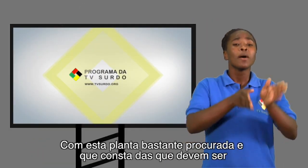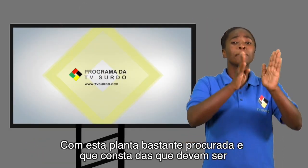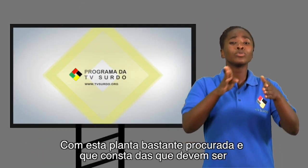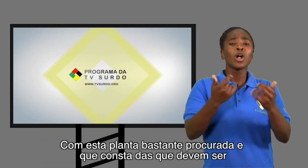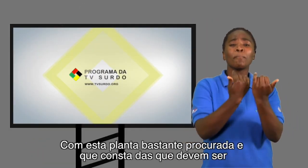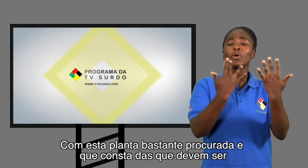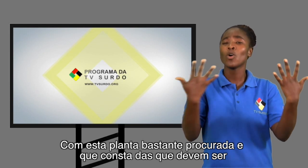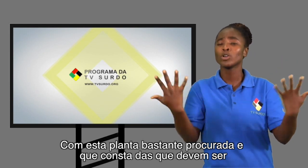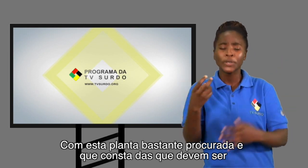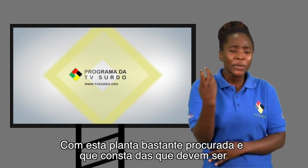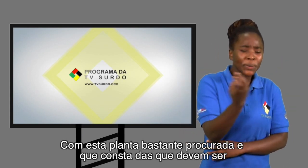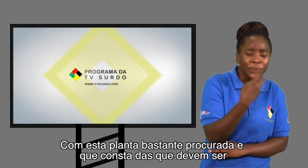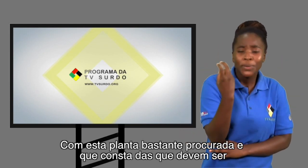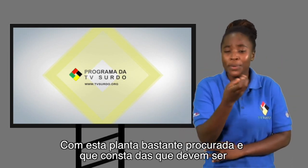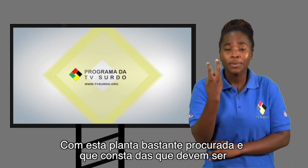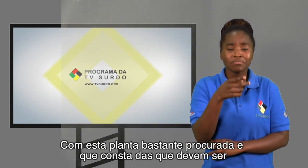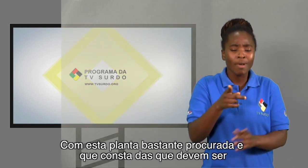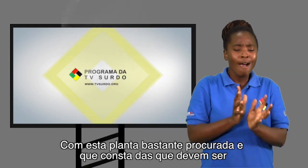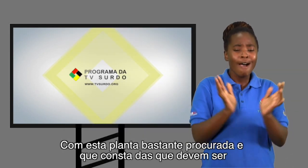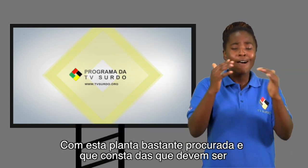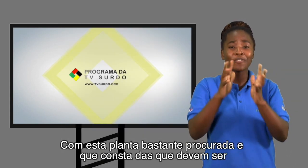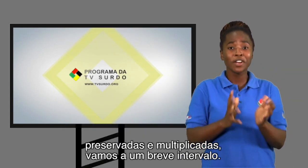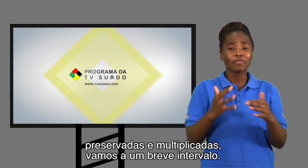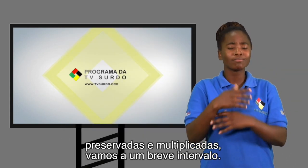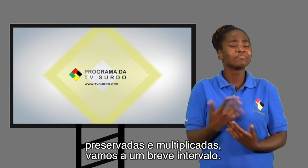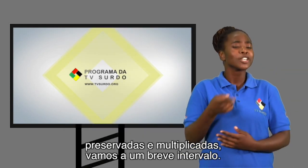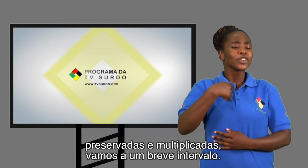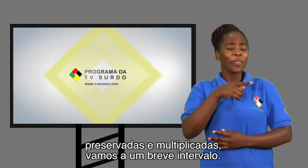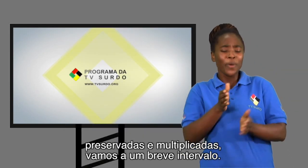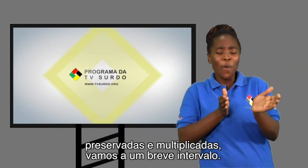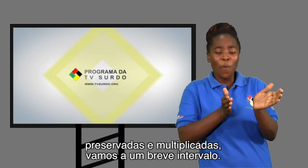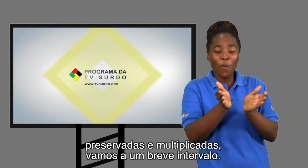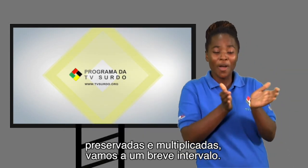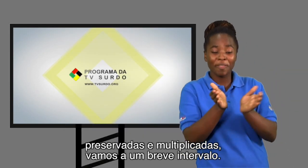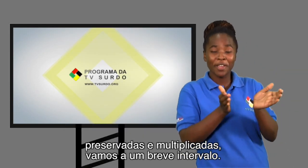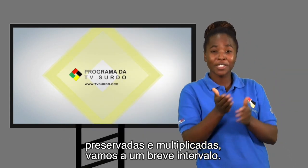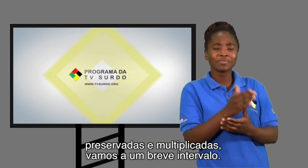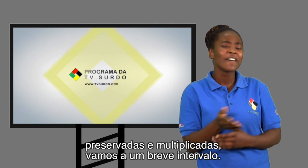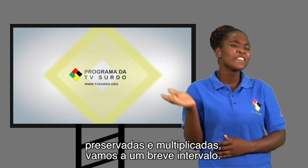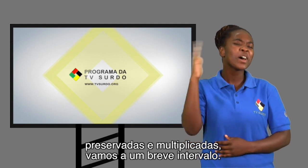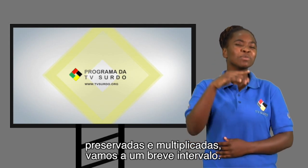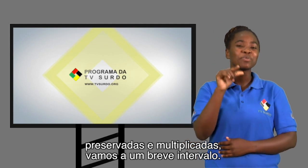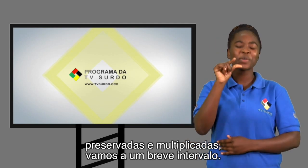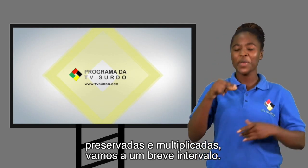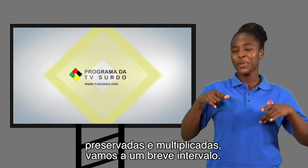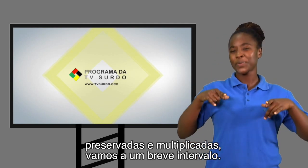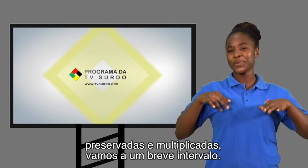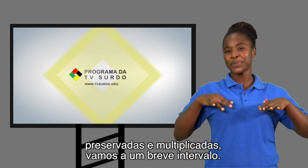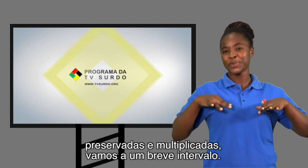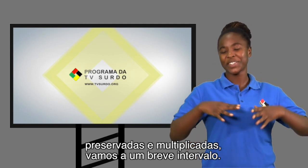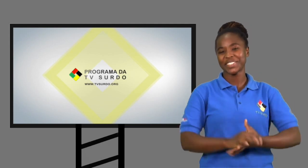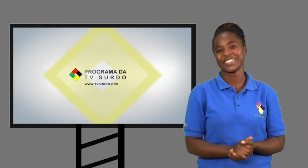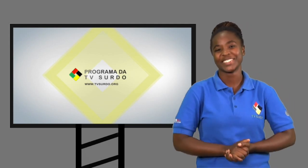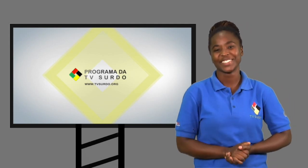Com esta planta bastante procurada e que consta das que devem ser preservadas e multiplicadas, vamos a um breve